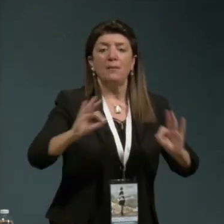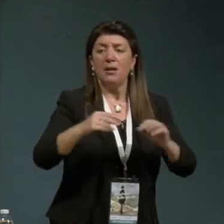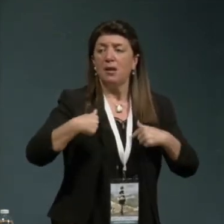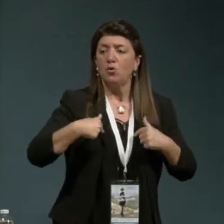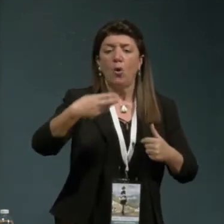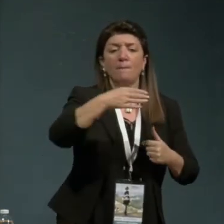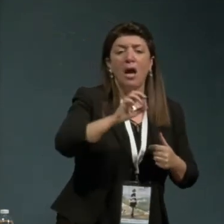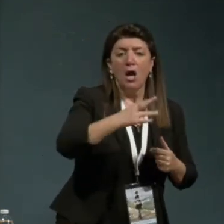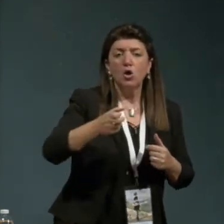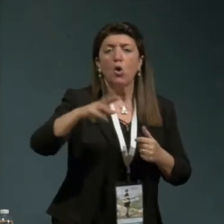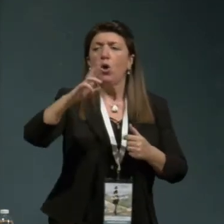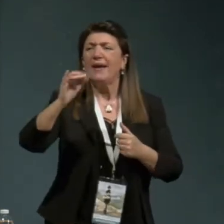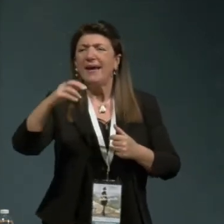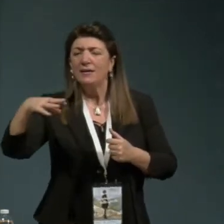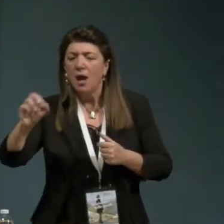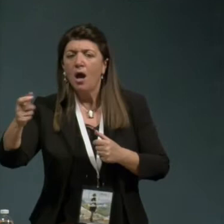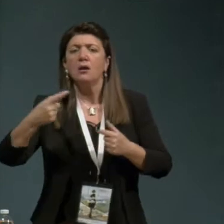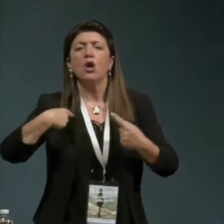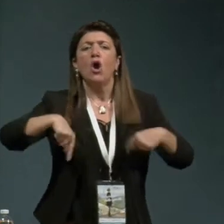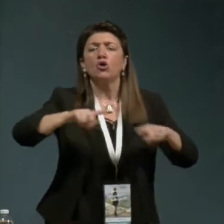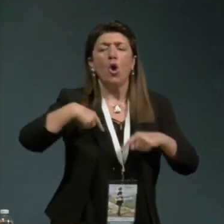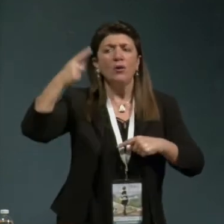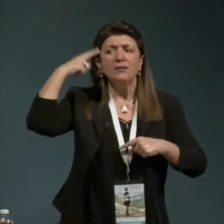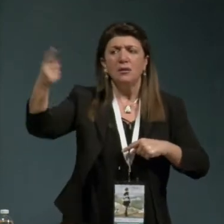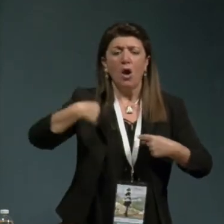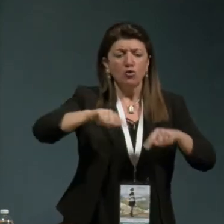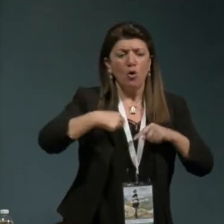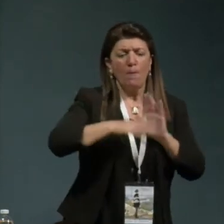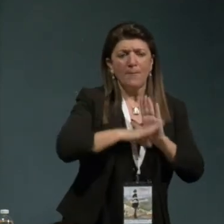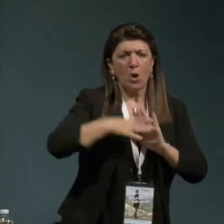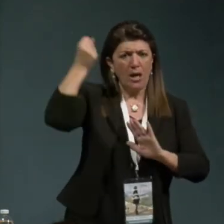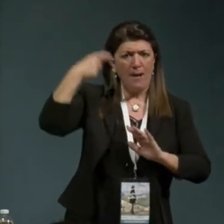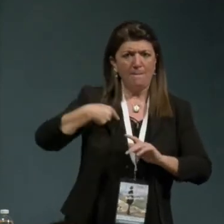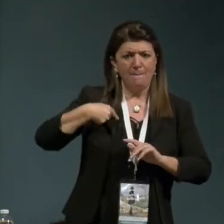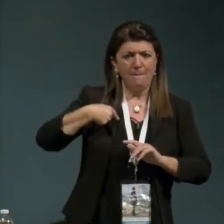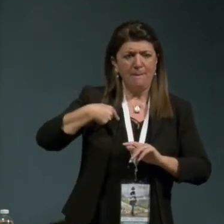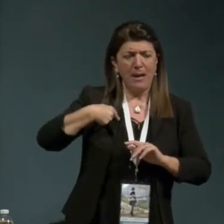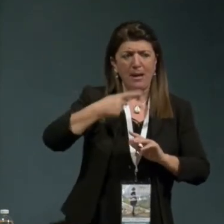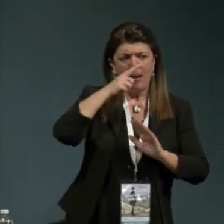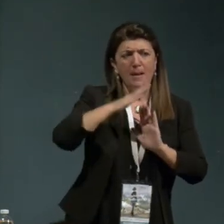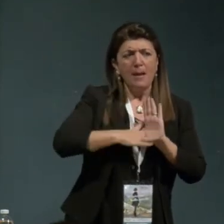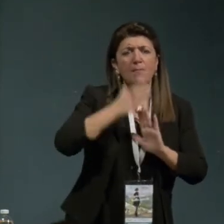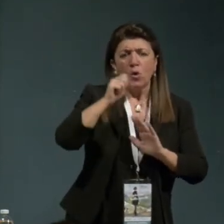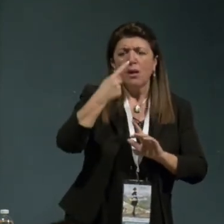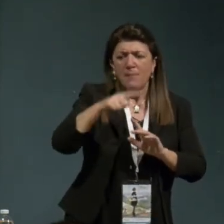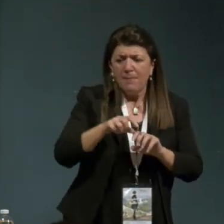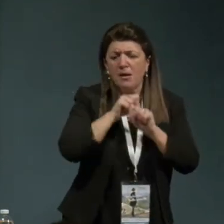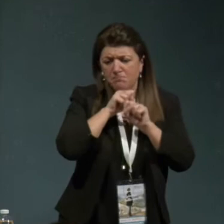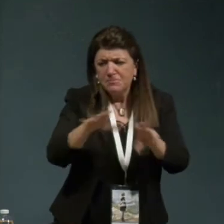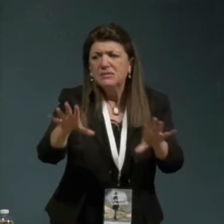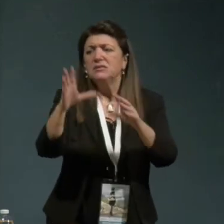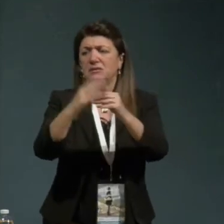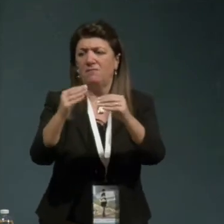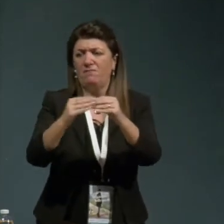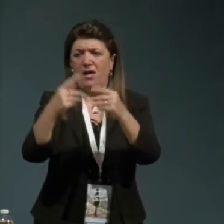'idea noi teniamo il programma il programma per realizzare questo